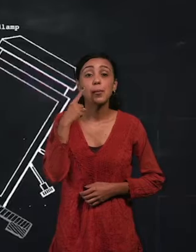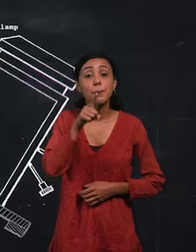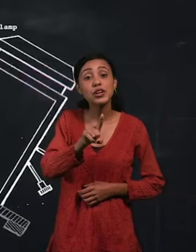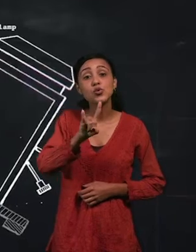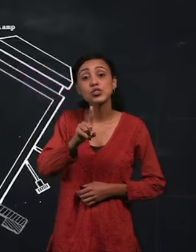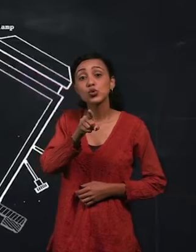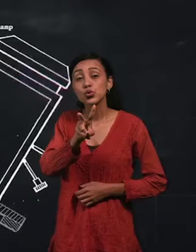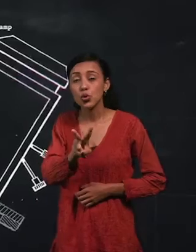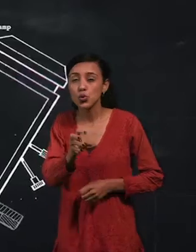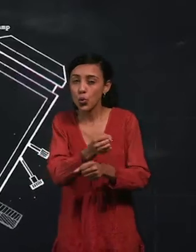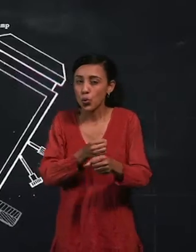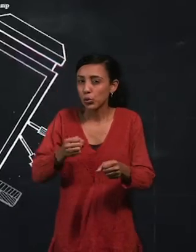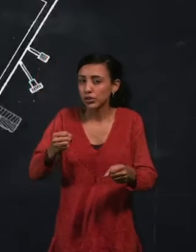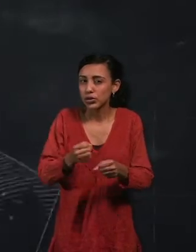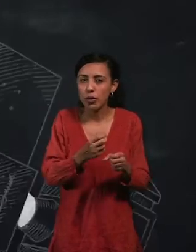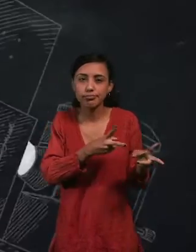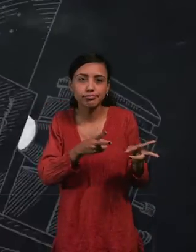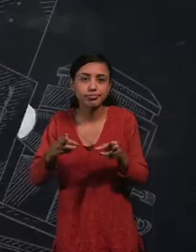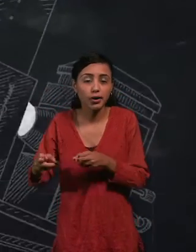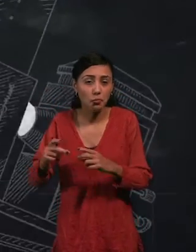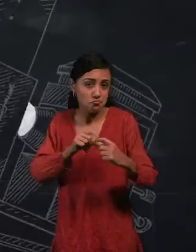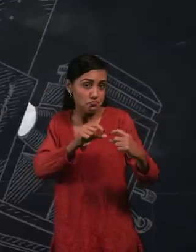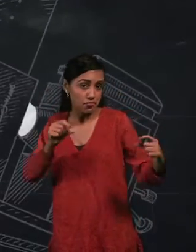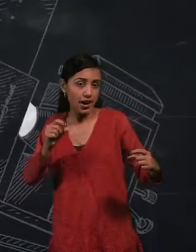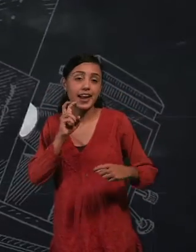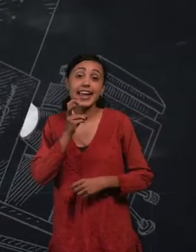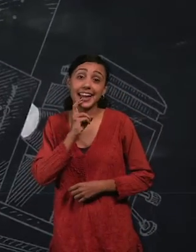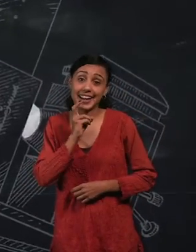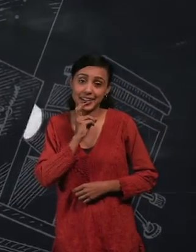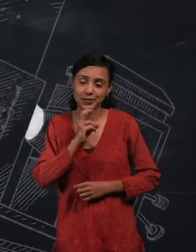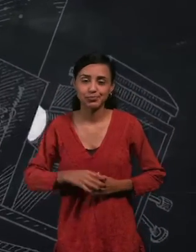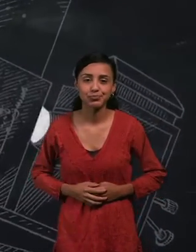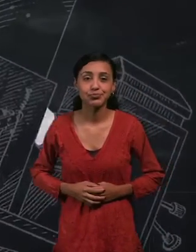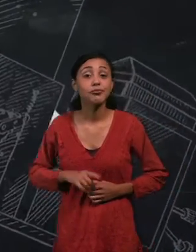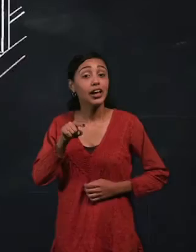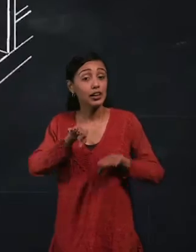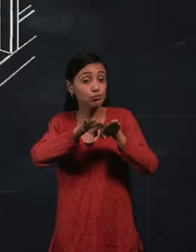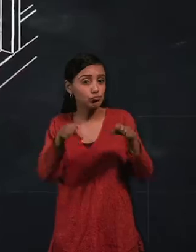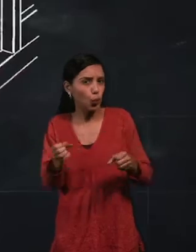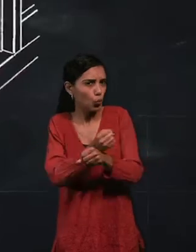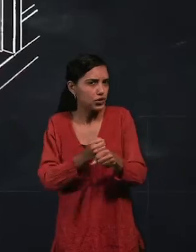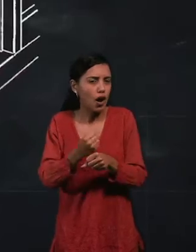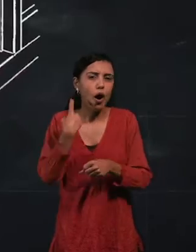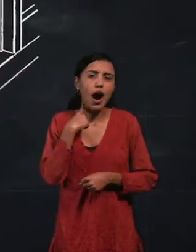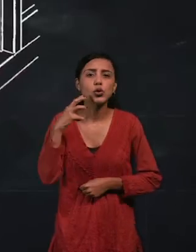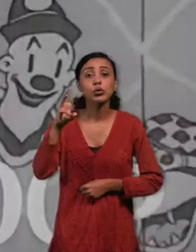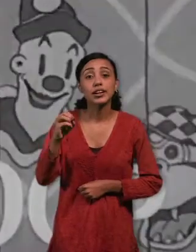y se utilizó para su serie Out of the Inkwell. Este aparato fue muy usado en los años 30 del siglo pasado,